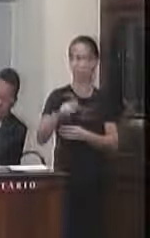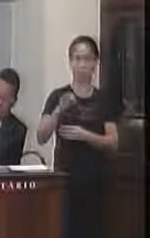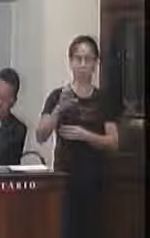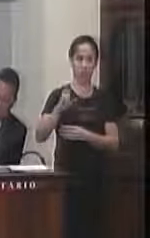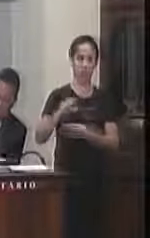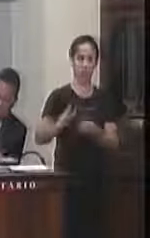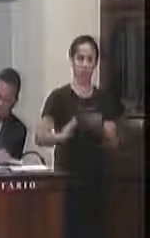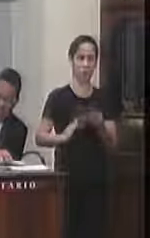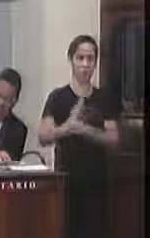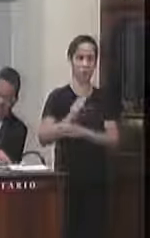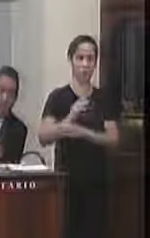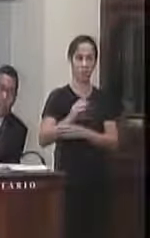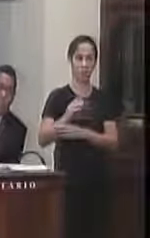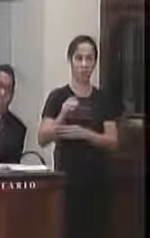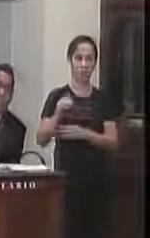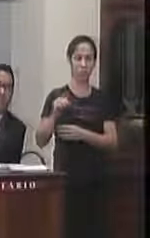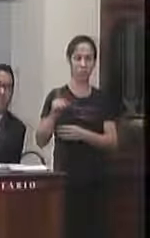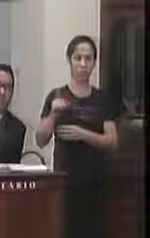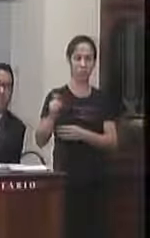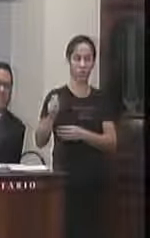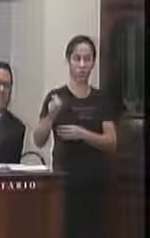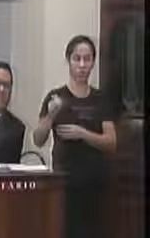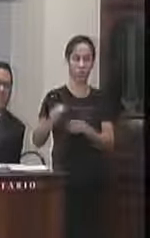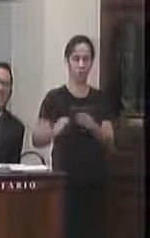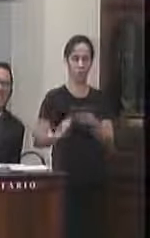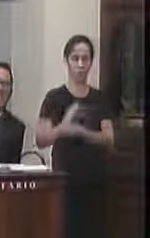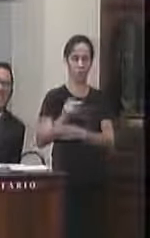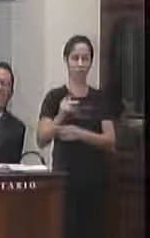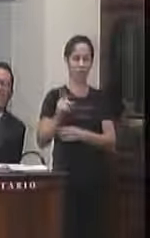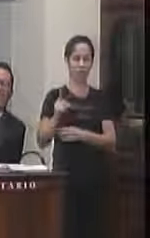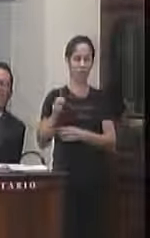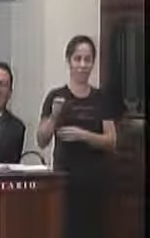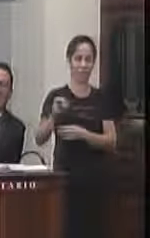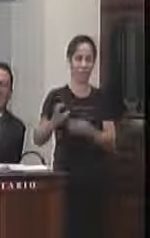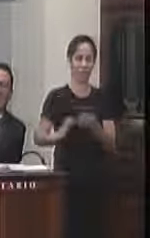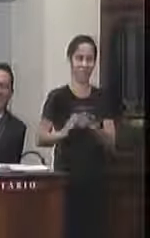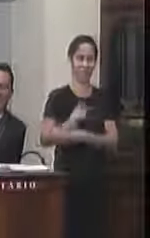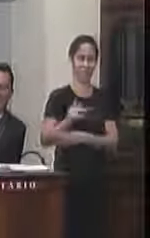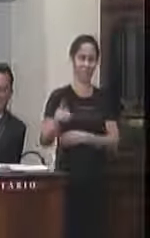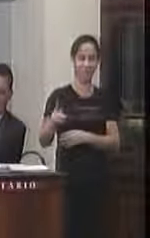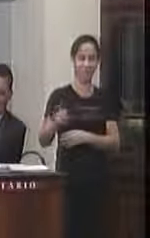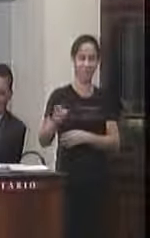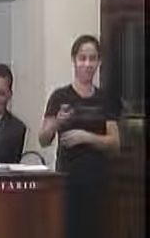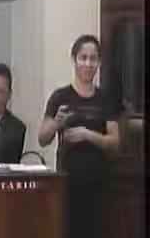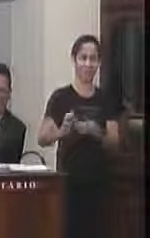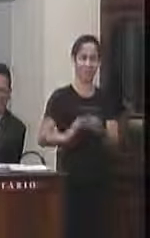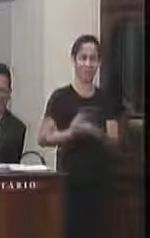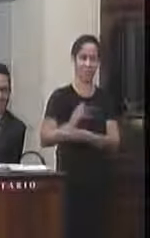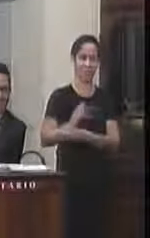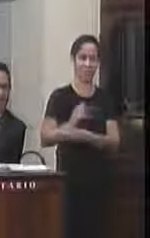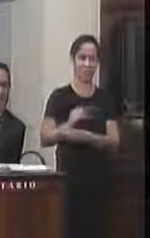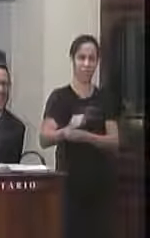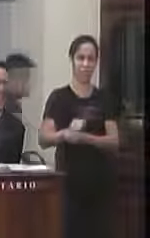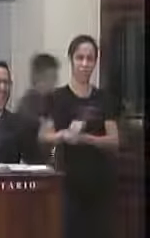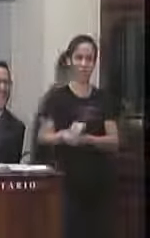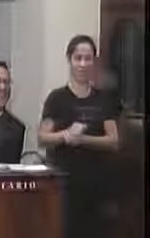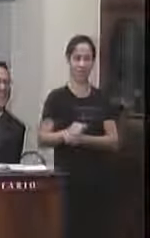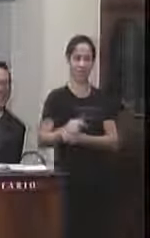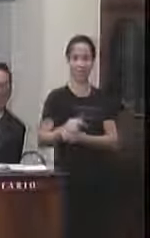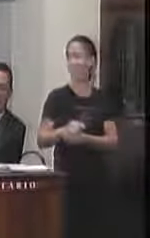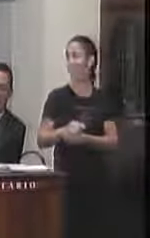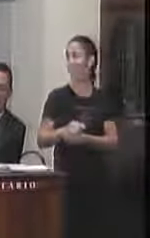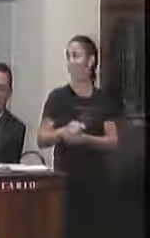Cabral Paulo Celso Alves Pena Pedro Paulo Magalhães Graça e professor Rafael de Oliveira